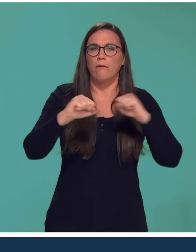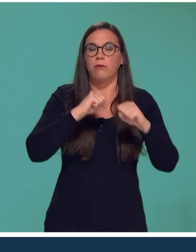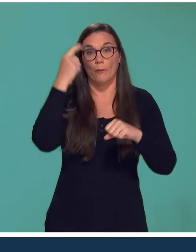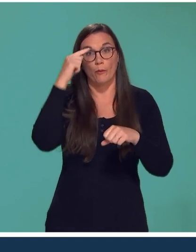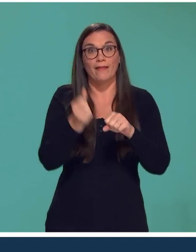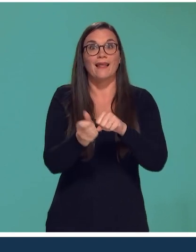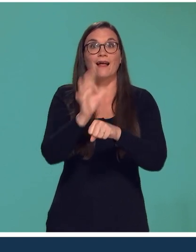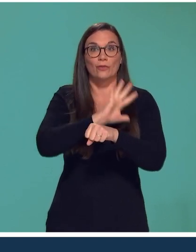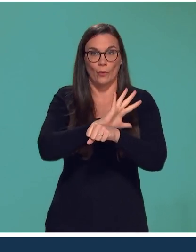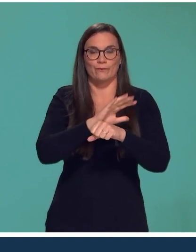Téléthon.